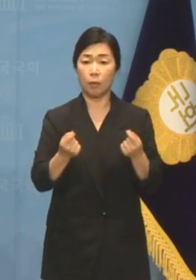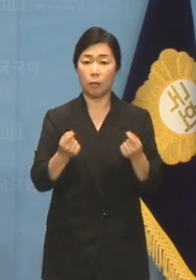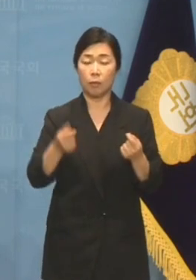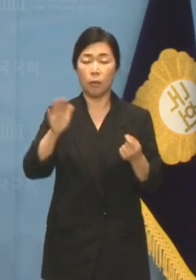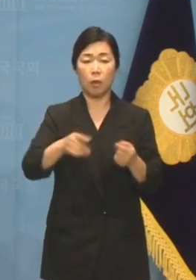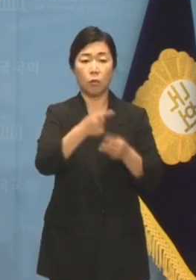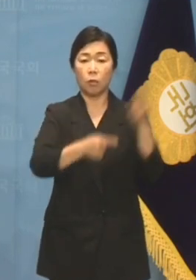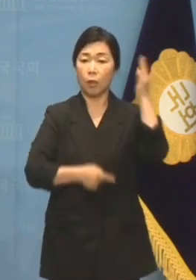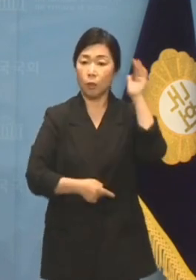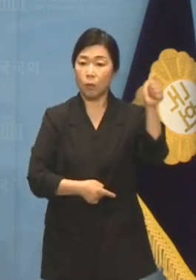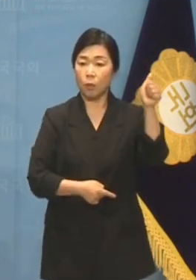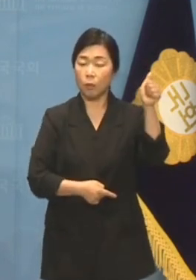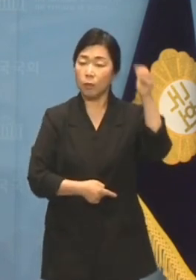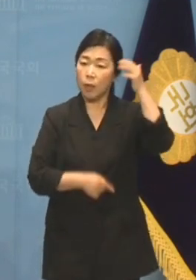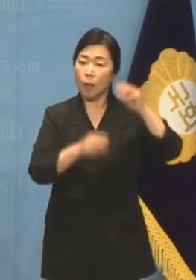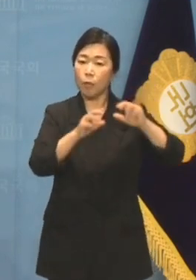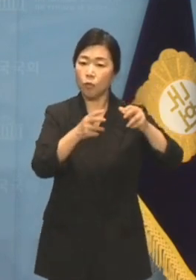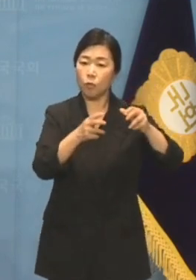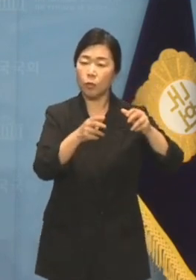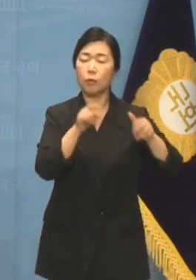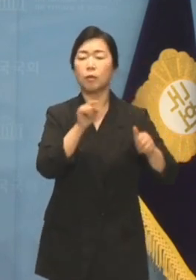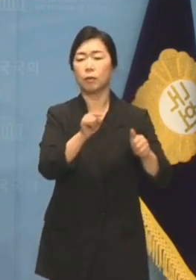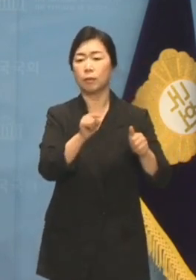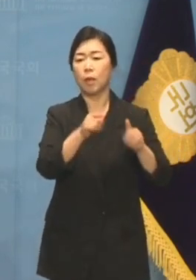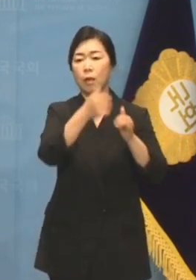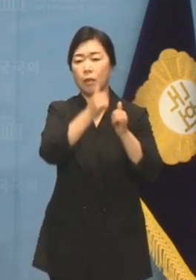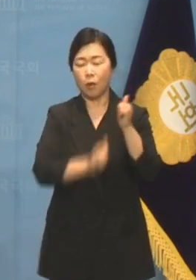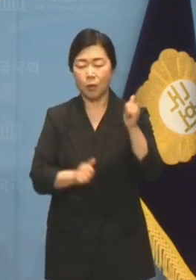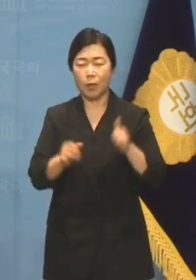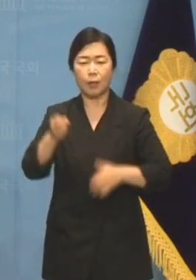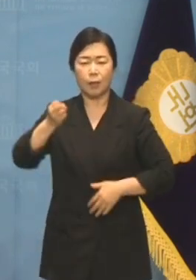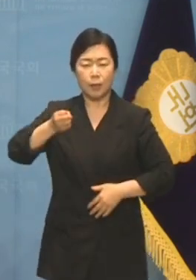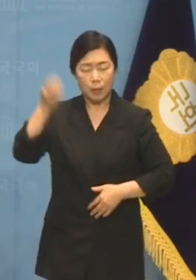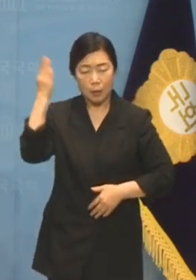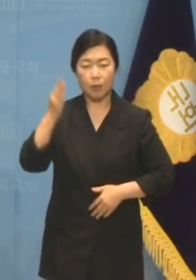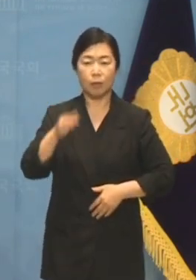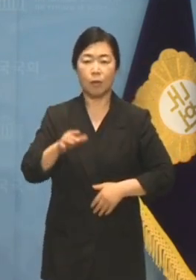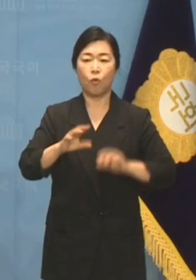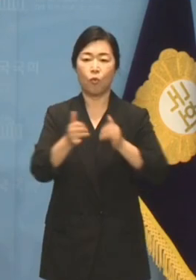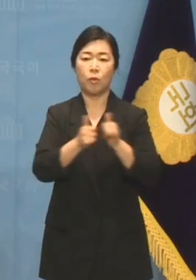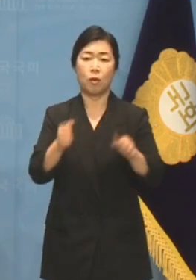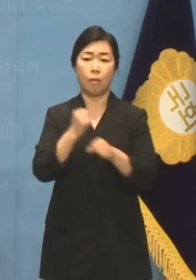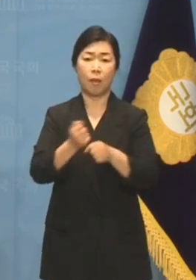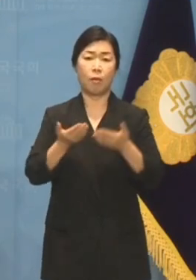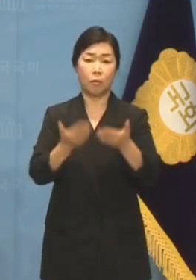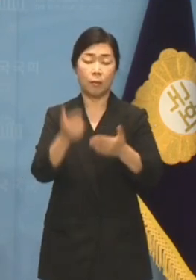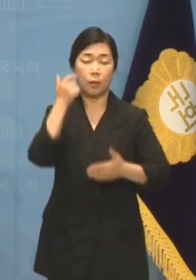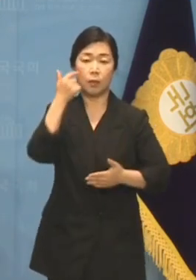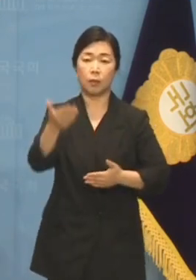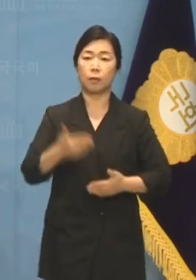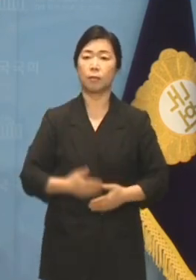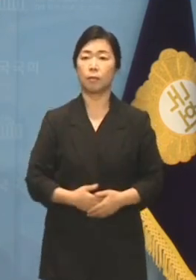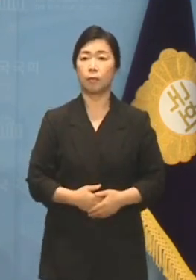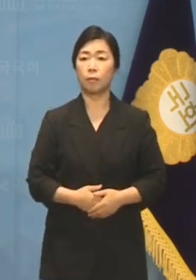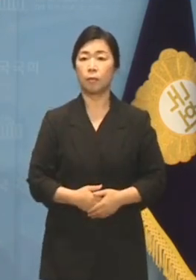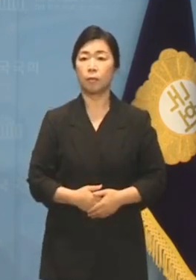윤석열 대통령은 대한민국 국민을 역사를 잃은 국민으로 만들려는 것입니까?